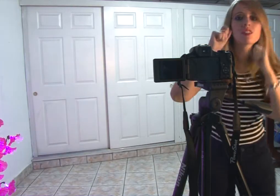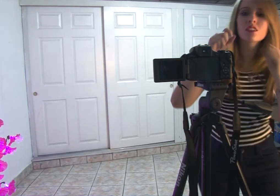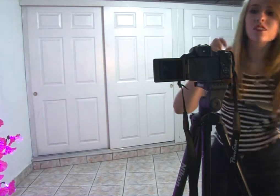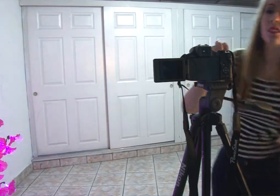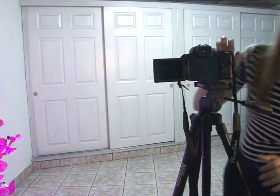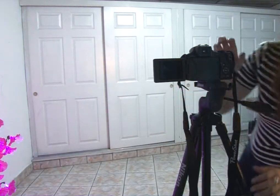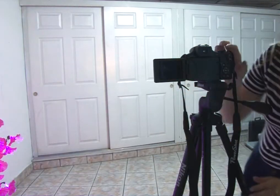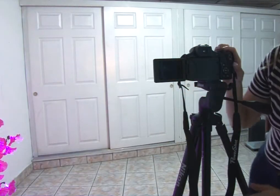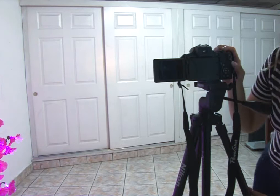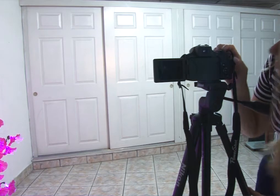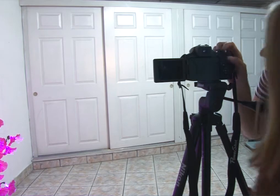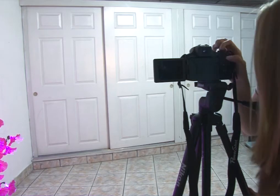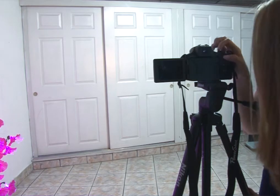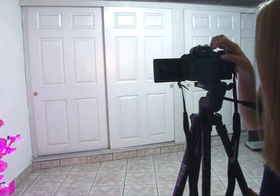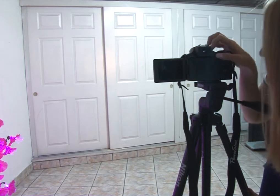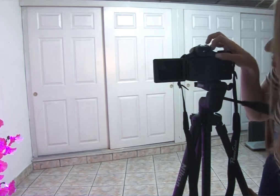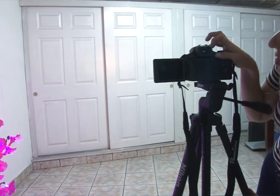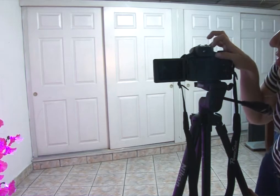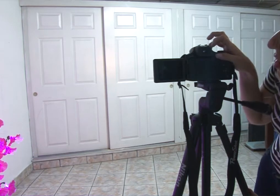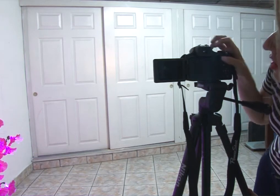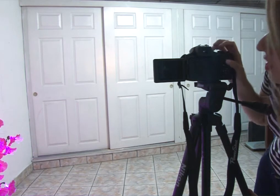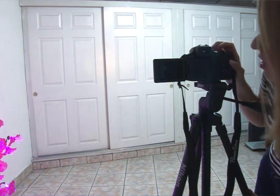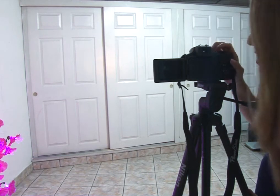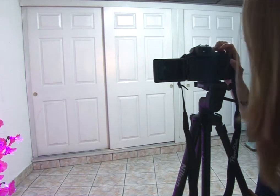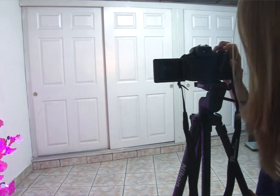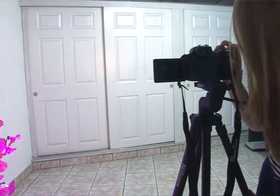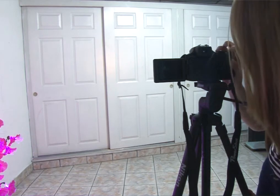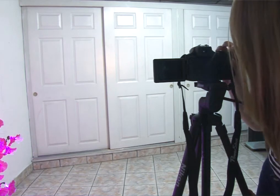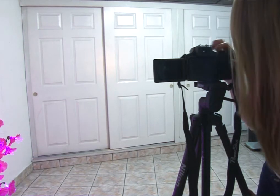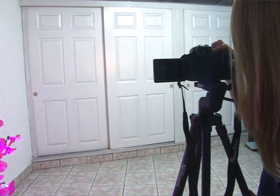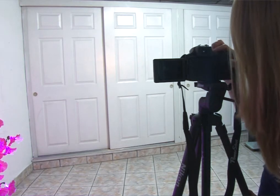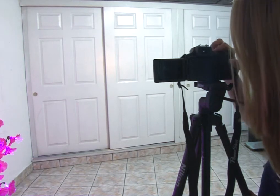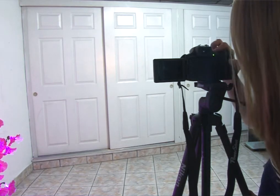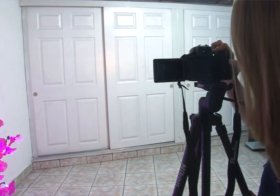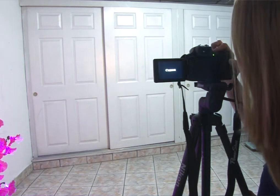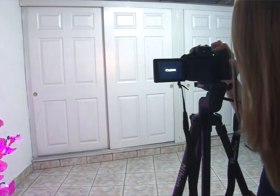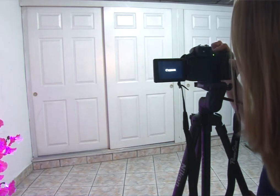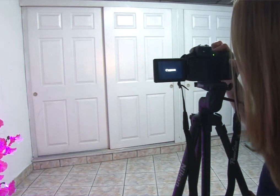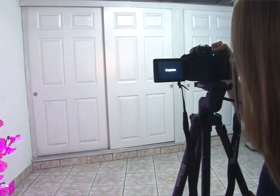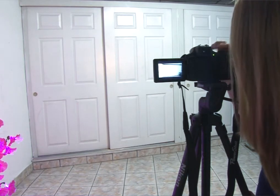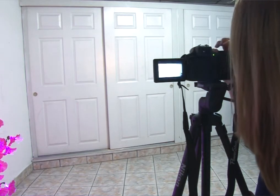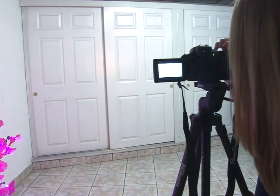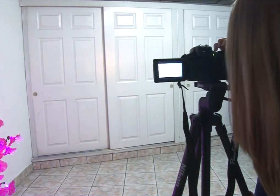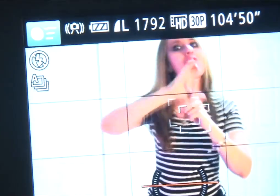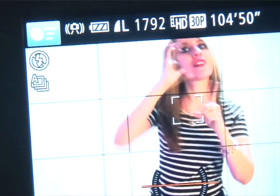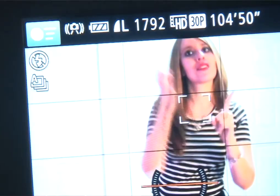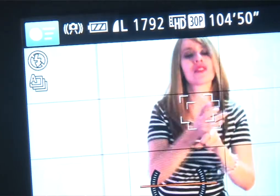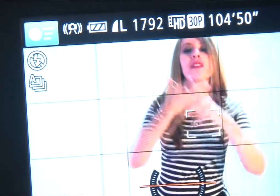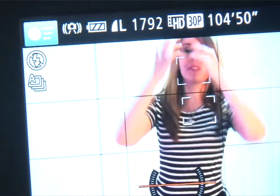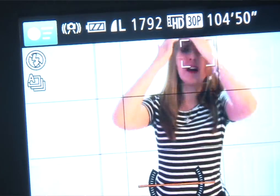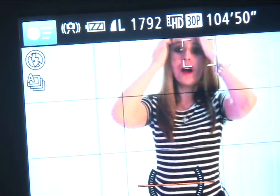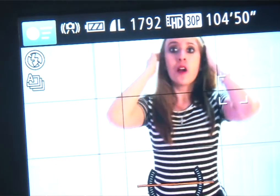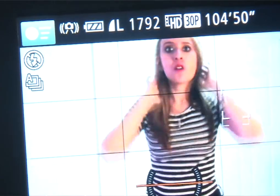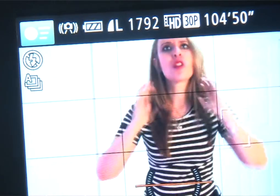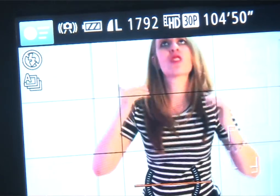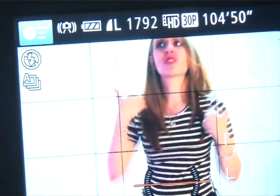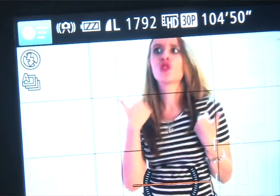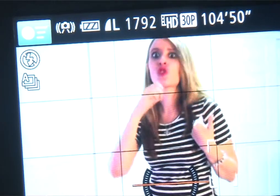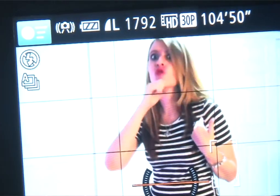cómo era claramente qué quería, qué temas, de qué hablar, cuando veía